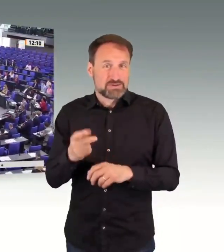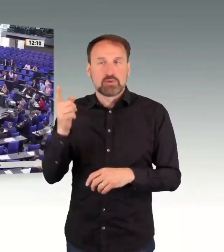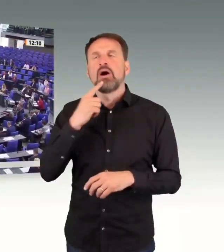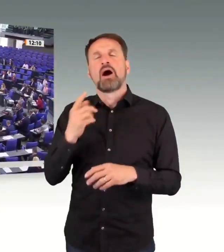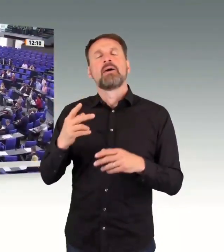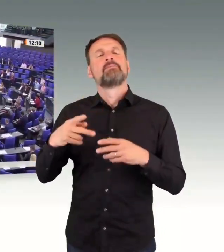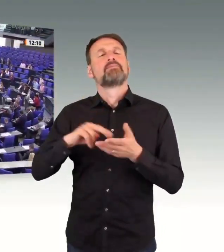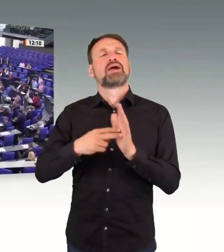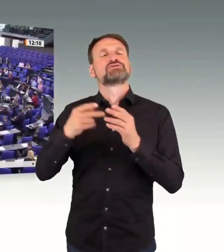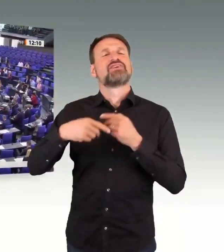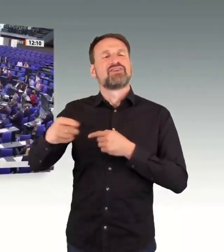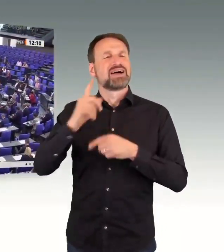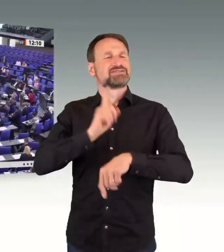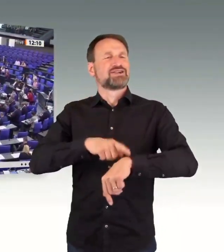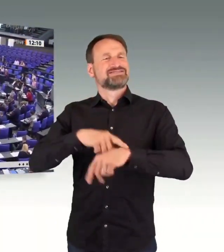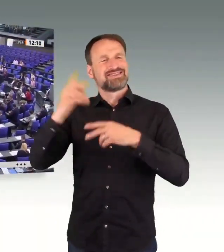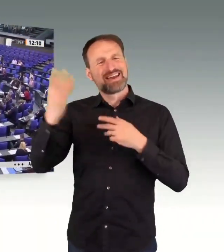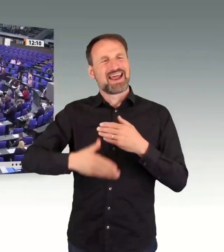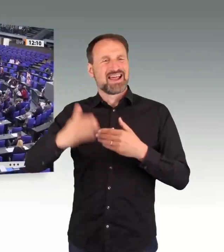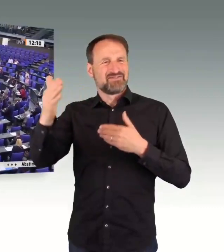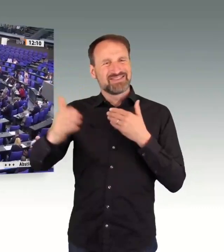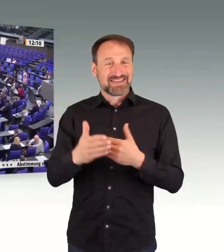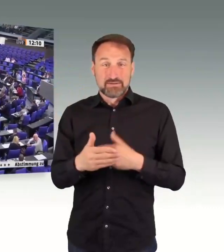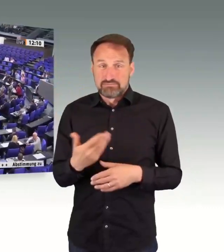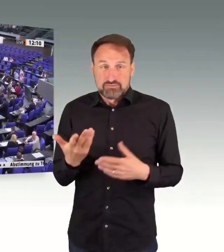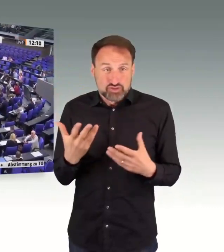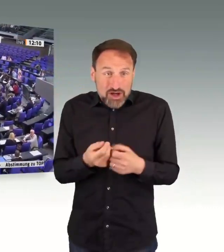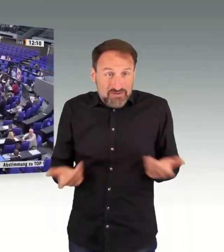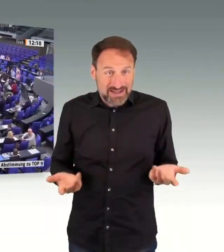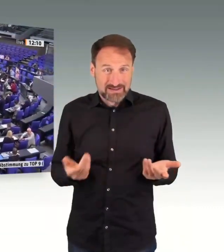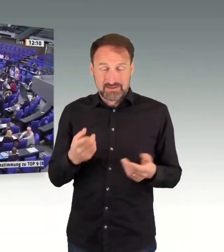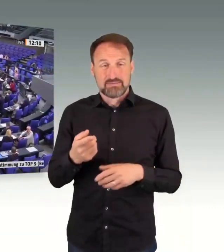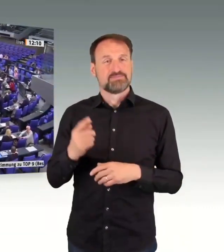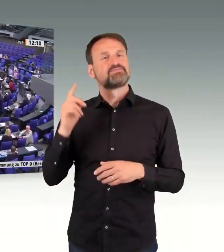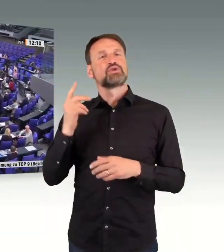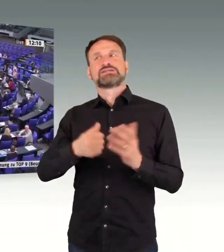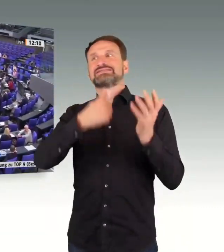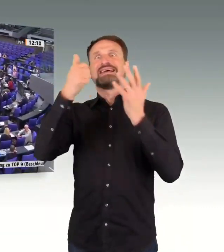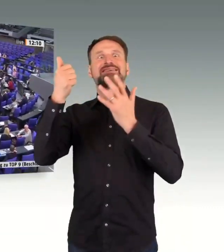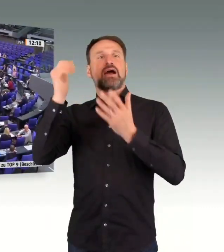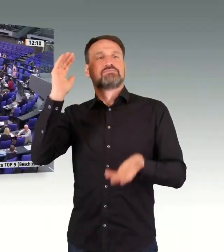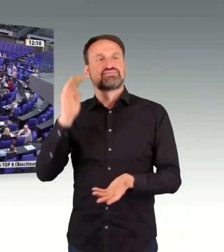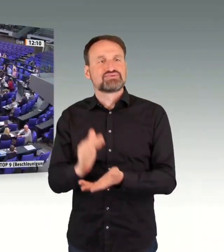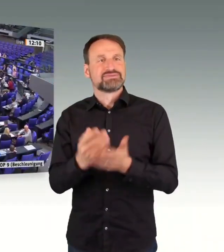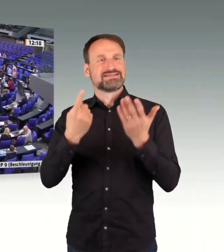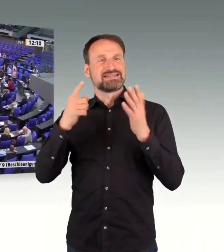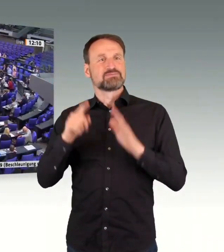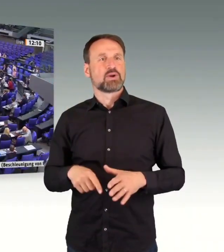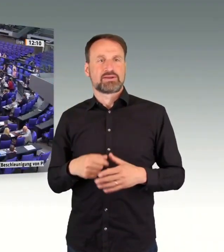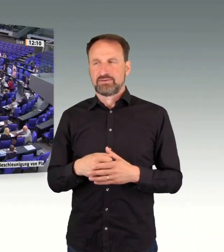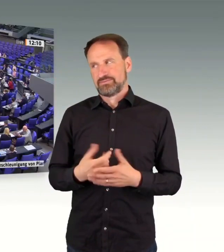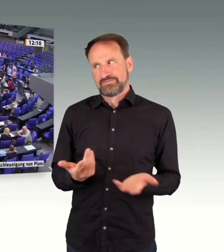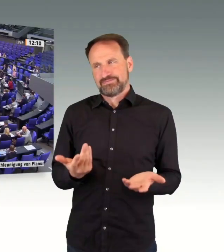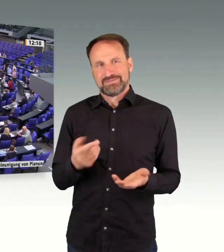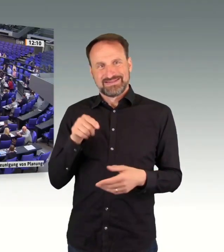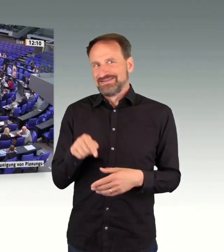Besten Dank, Frau Präsidentin! Meine Damen und Herren, liebe Kolleginnen und Kollegen! Das Thema Planungsbeschränkungen,